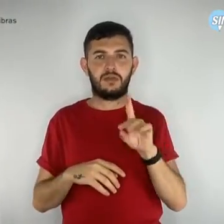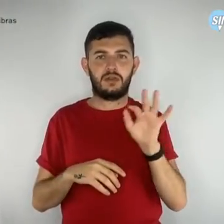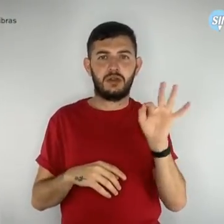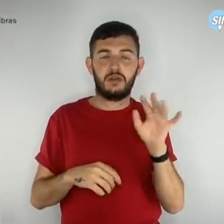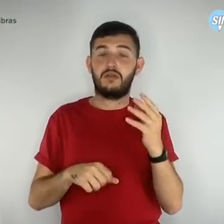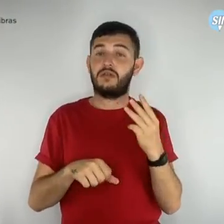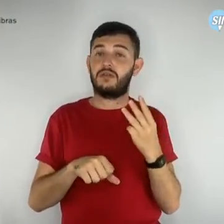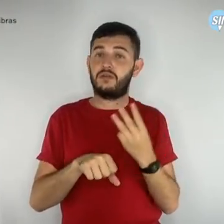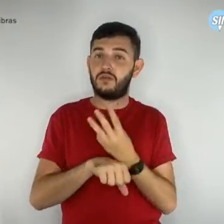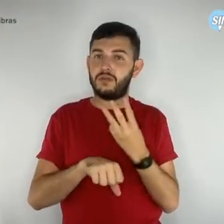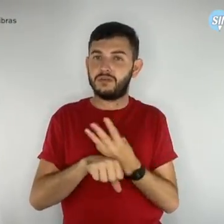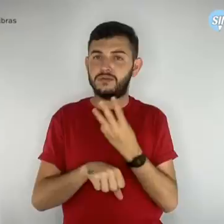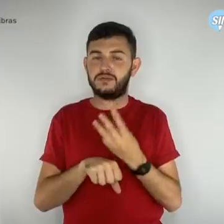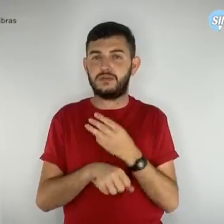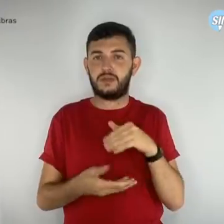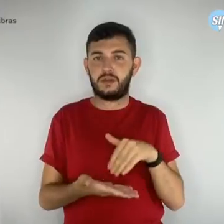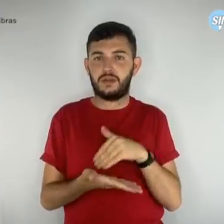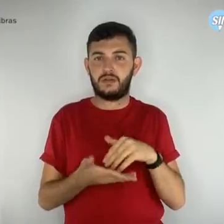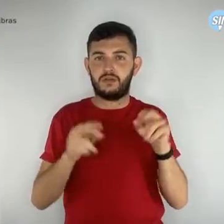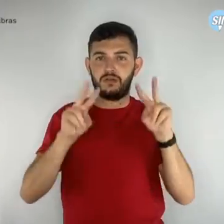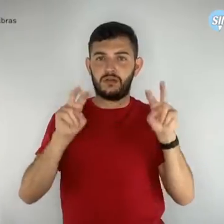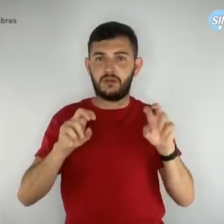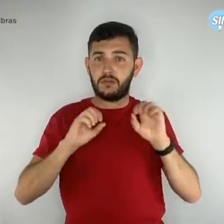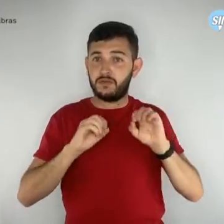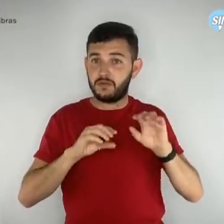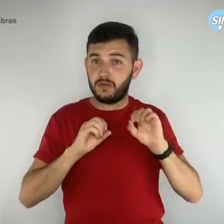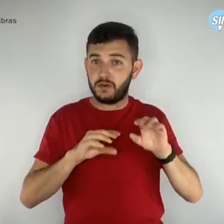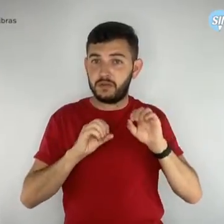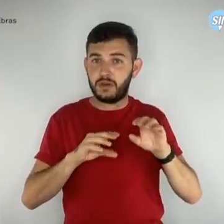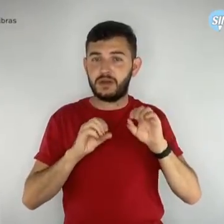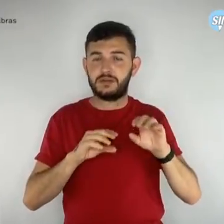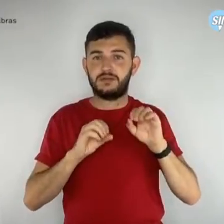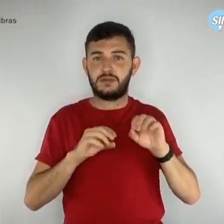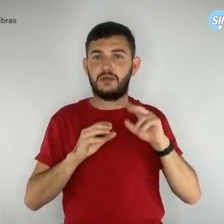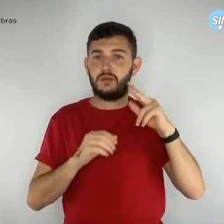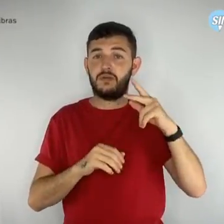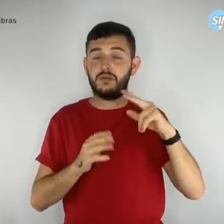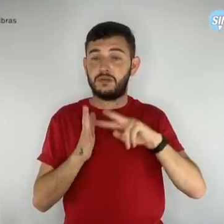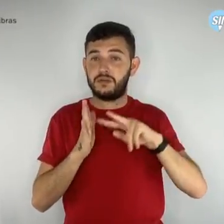da Secretaria de Formação pelo celular e